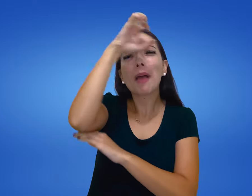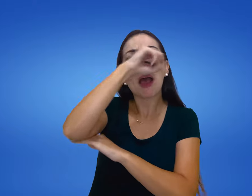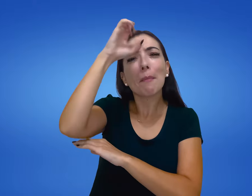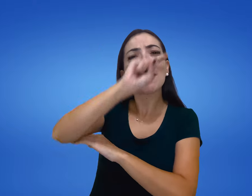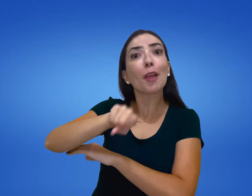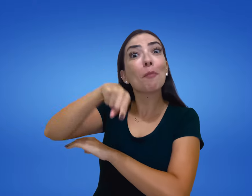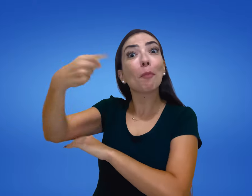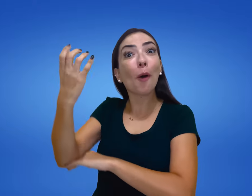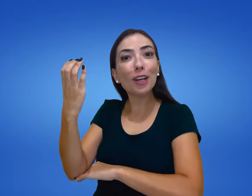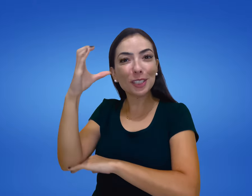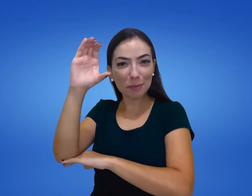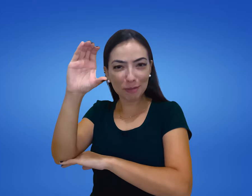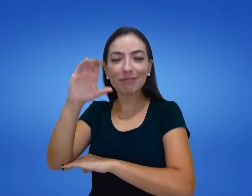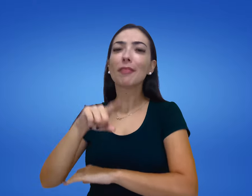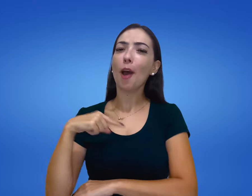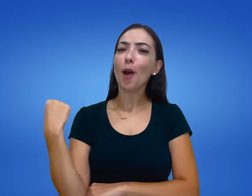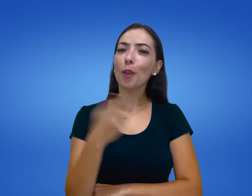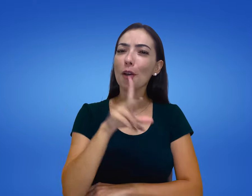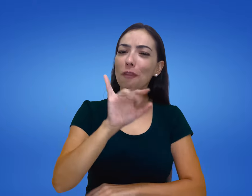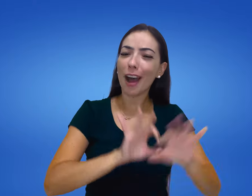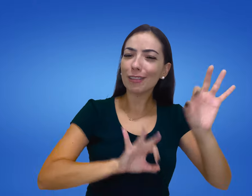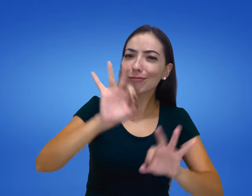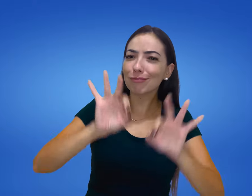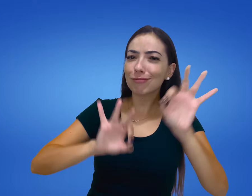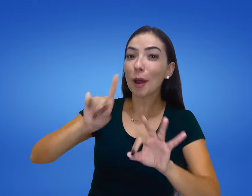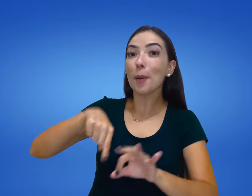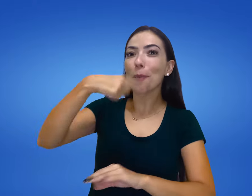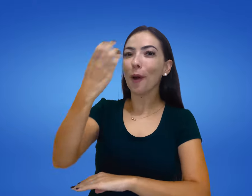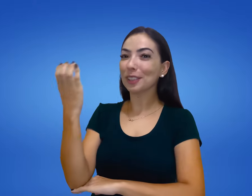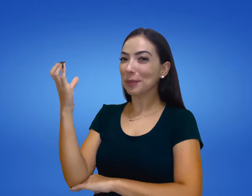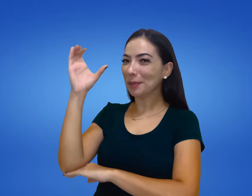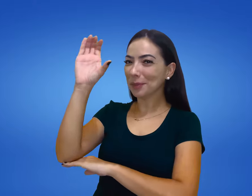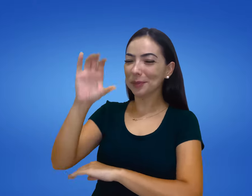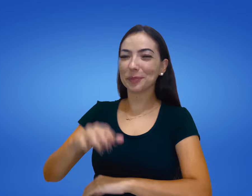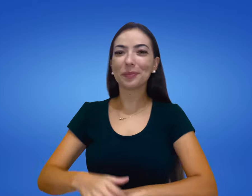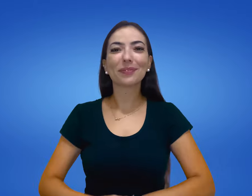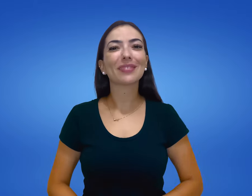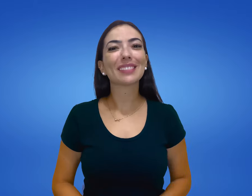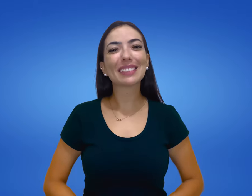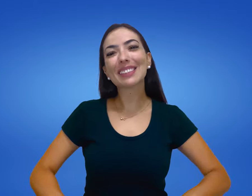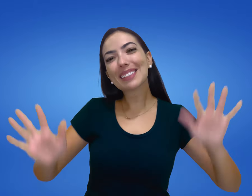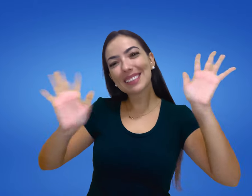você quer aprender que a gente vai organizar o próximo vídeo pra você. Tchau!